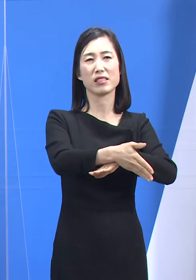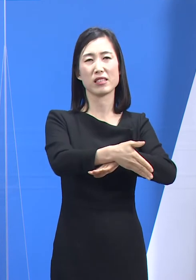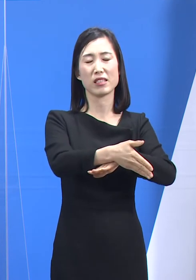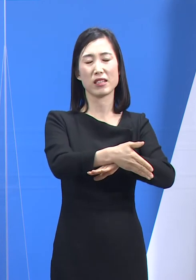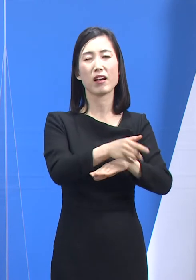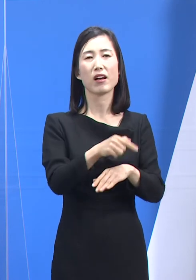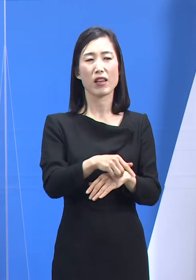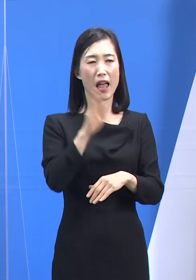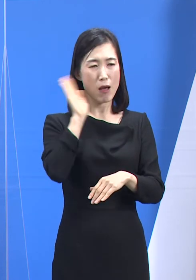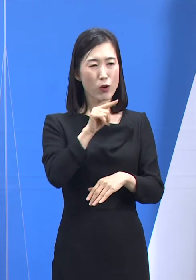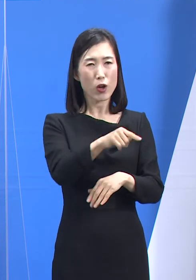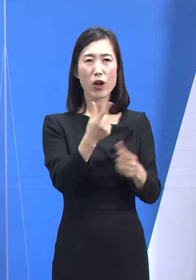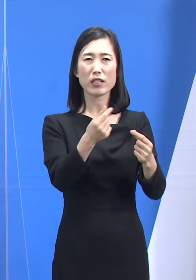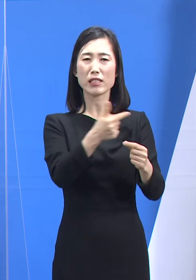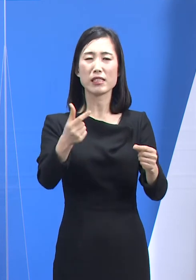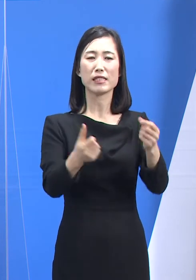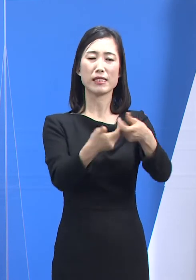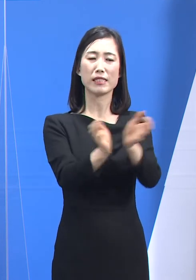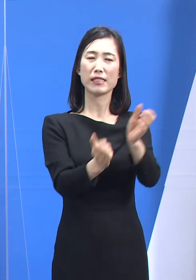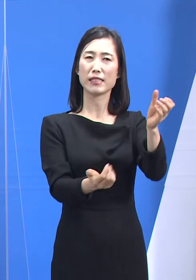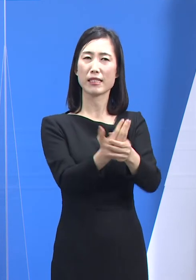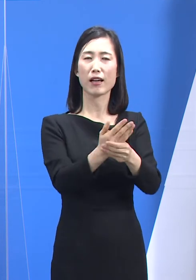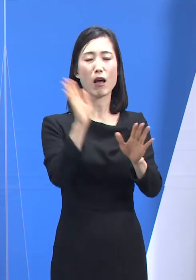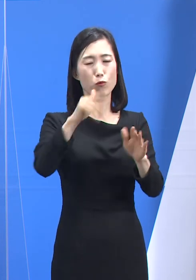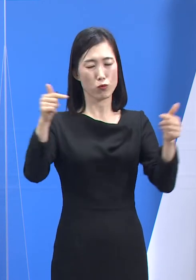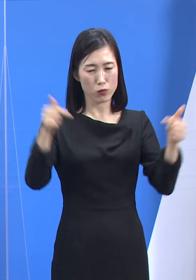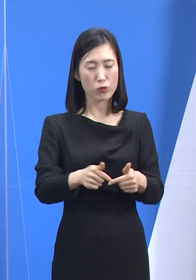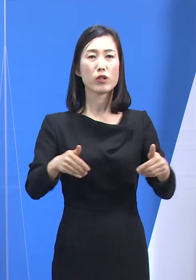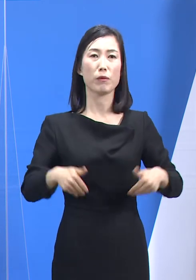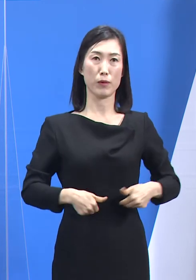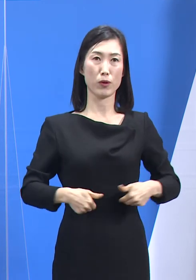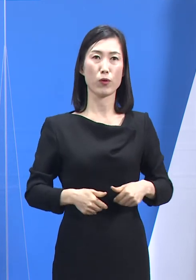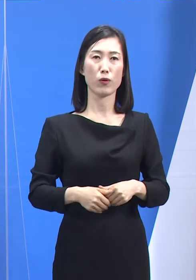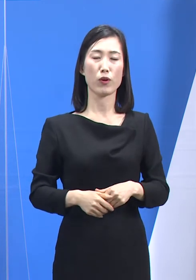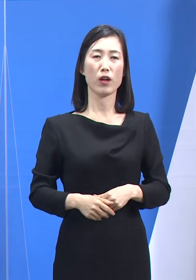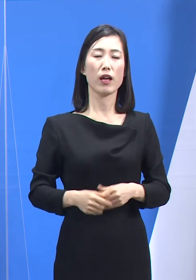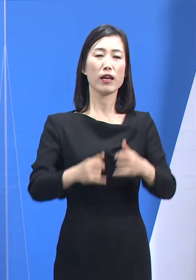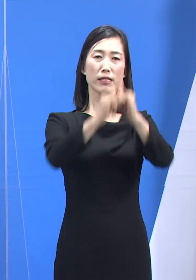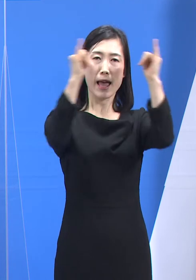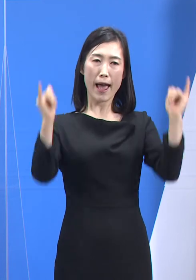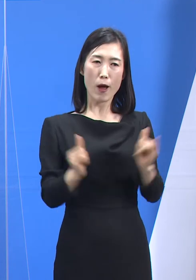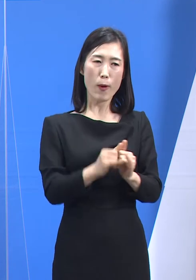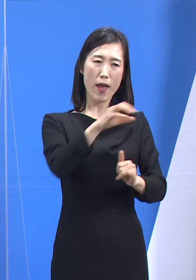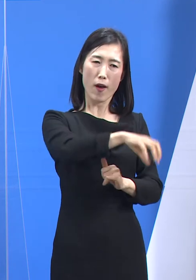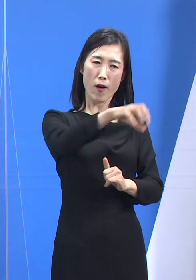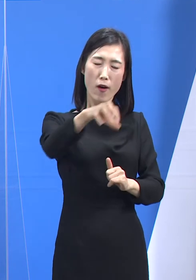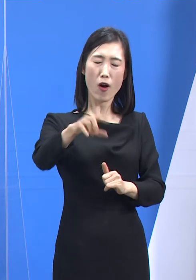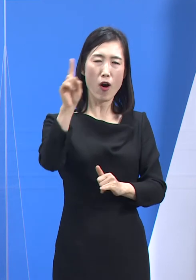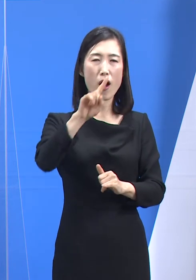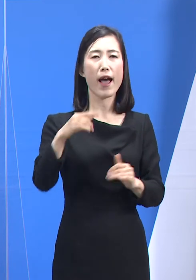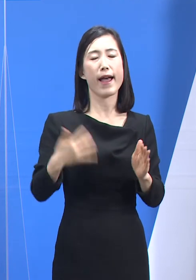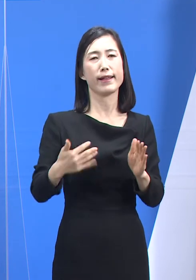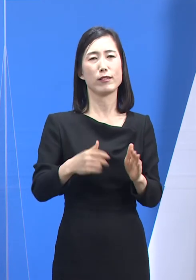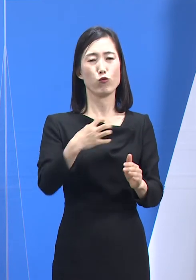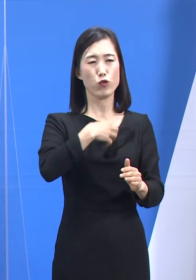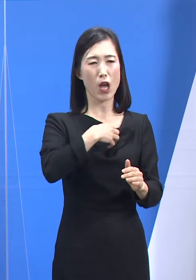사건들을 더 줄여야 합니다. 사회 곳곳에 다양한 위험요인이 여전히 상존하고 있습니다.